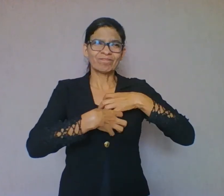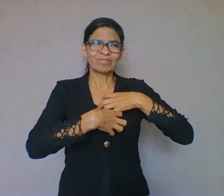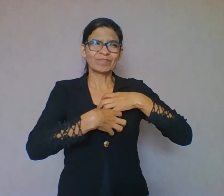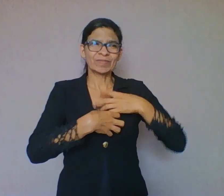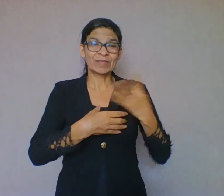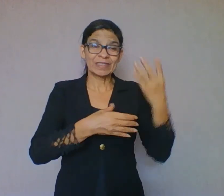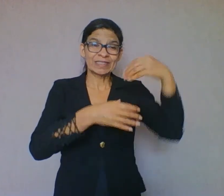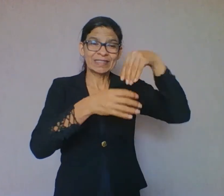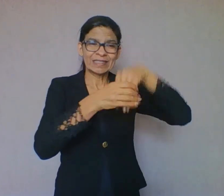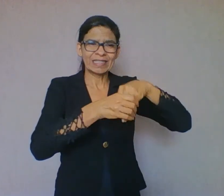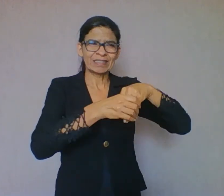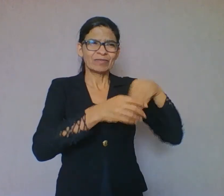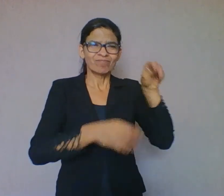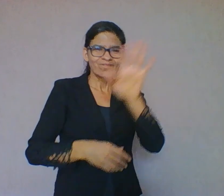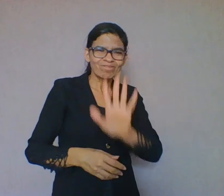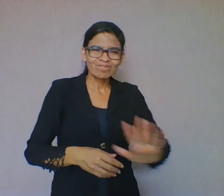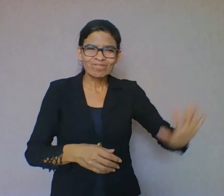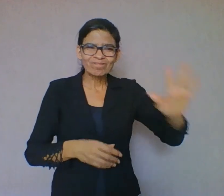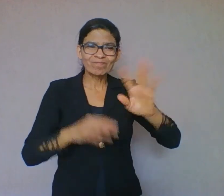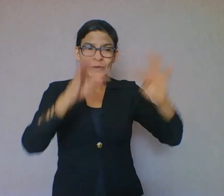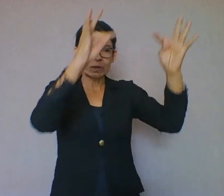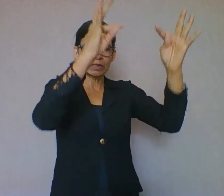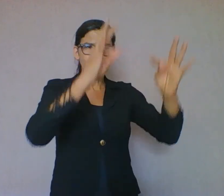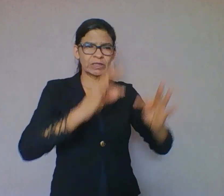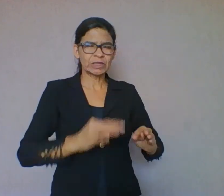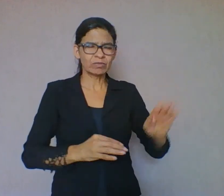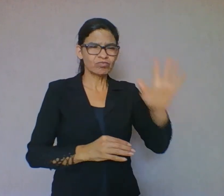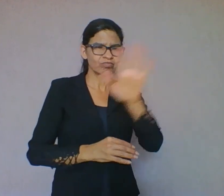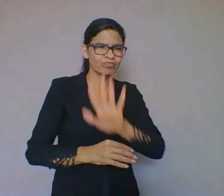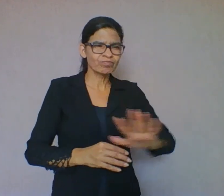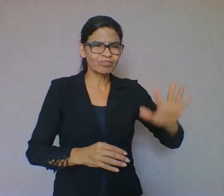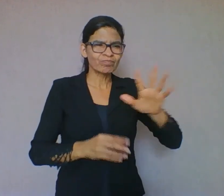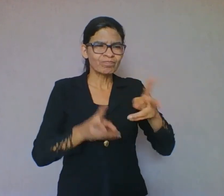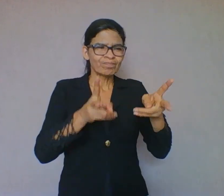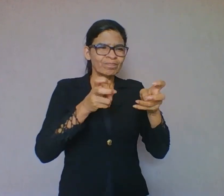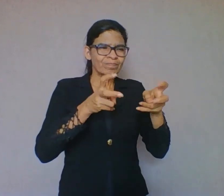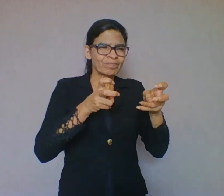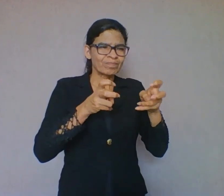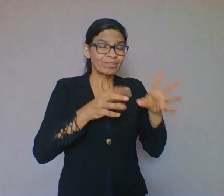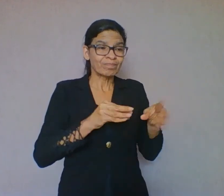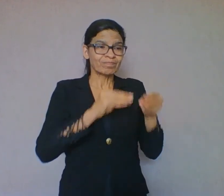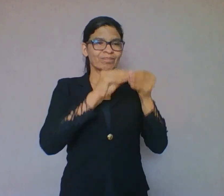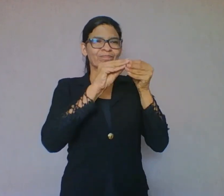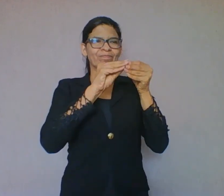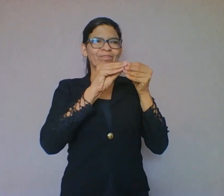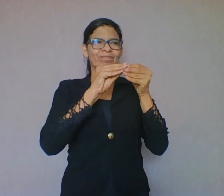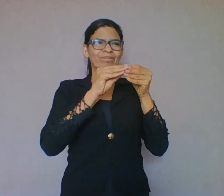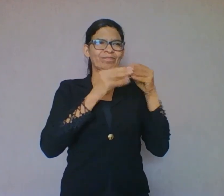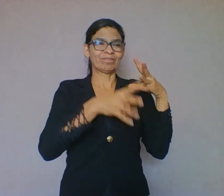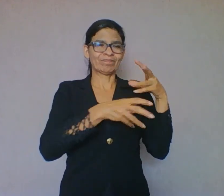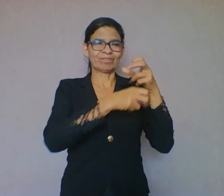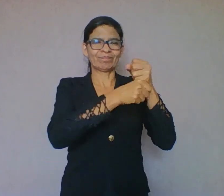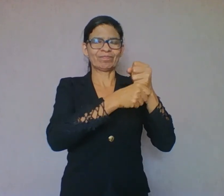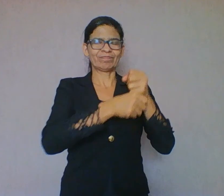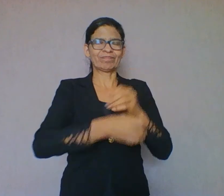geral do texto. Identificação das pistas que mostram a posição do autor. Eu vou tentar